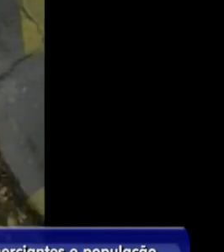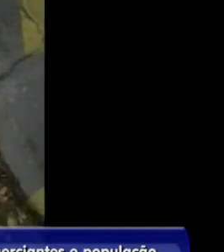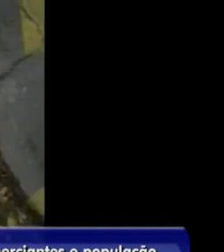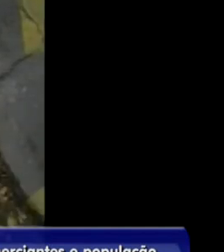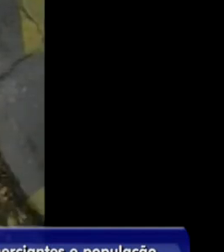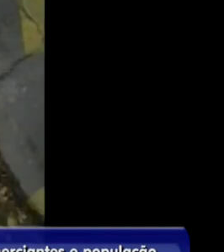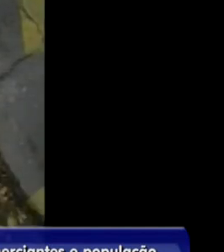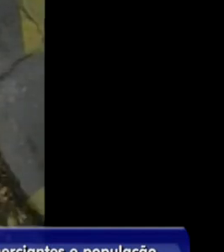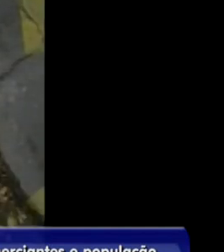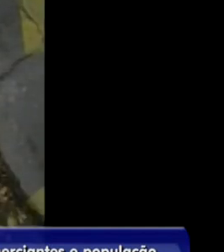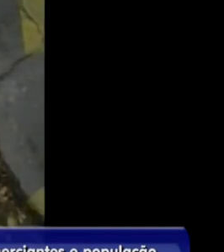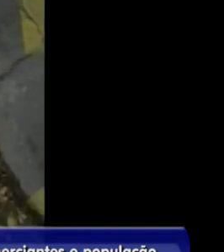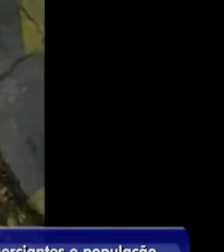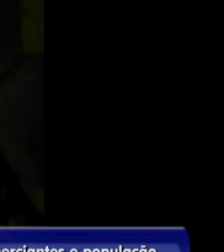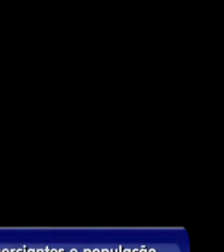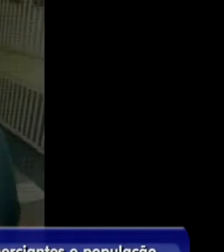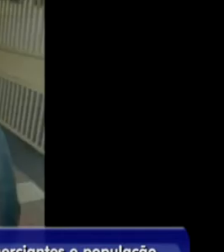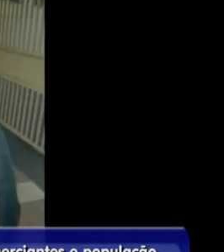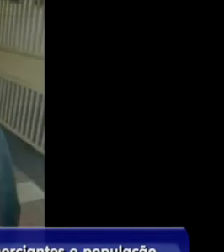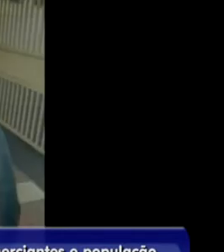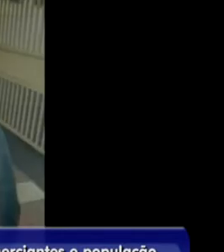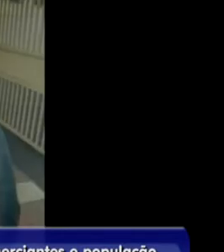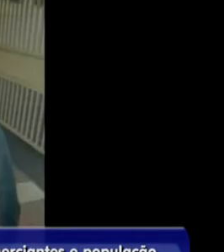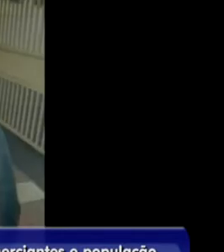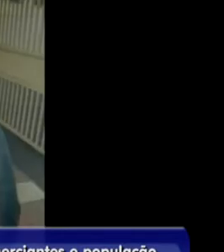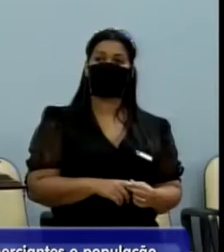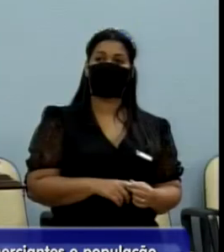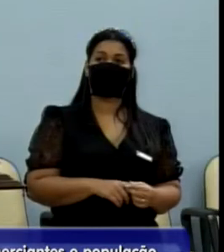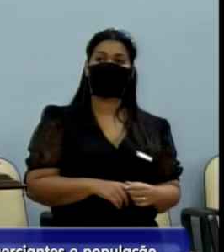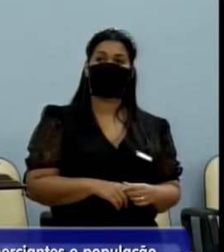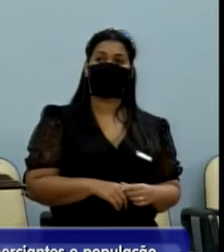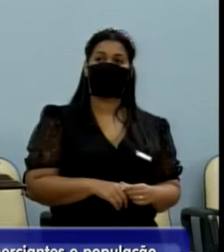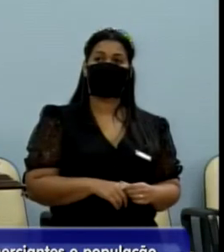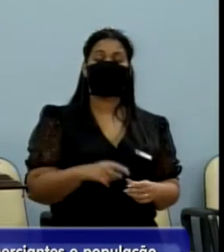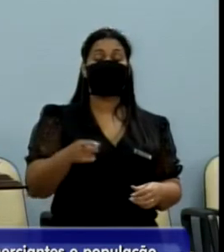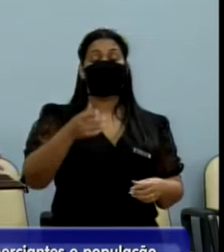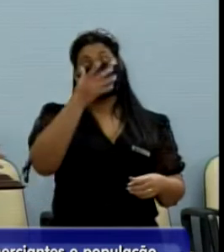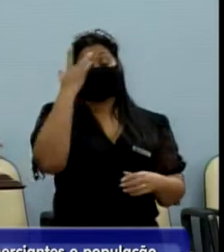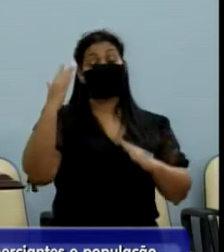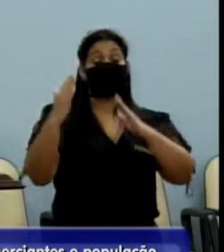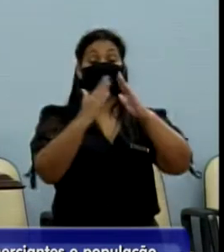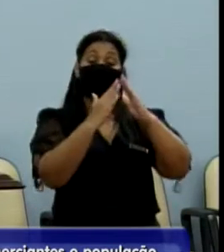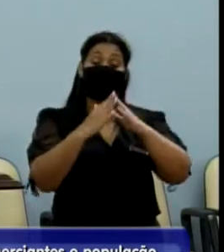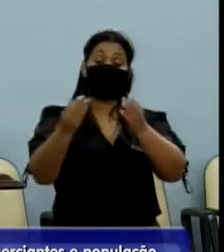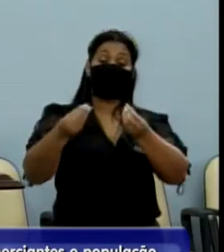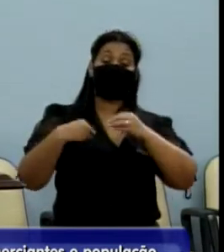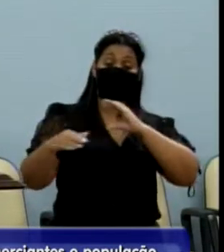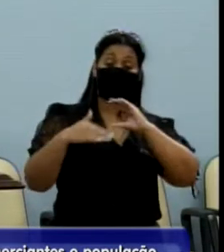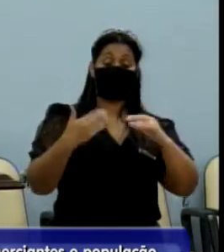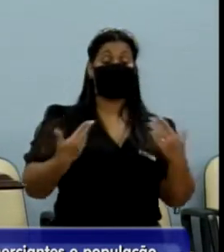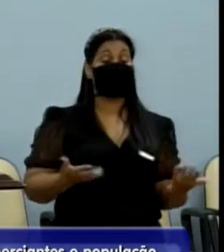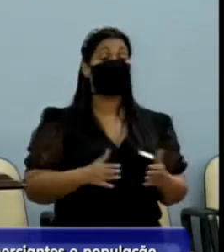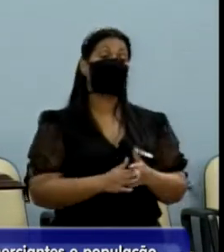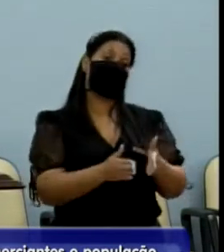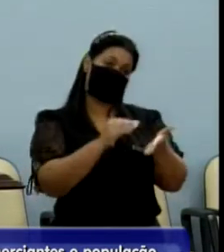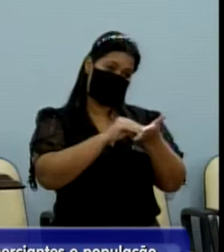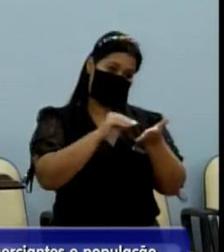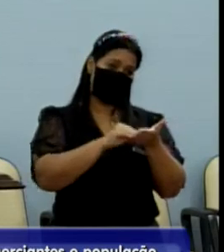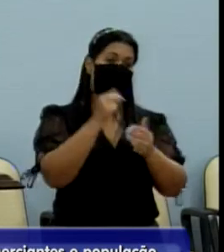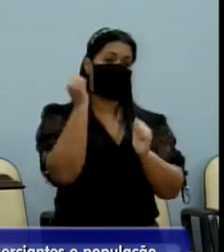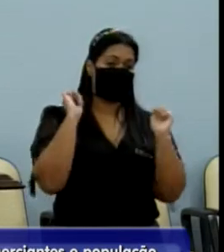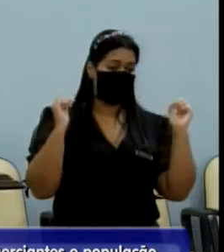sou eu, não. Eu não estou procurando o problema, mas os moradores mandam para os vereadores aqui. Então, secretário de Meio Ambiente,